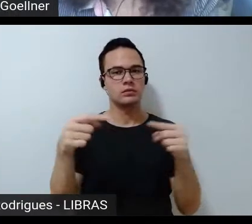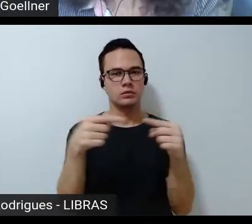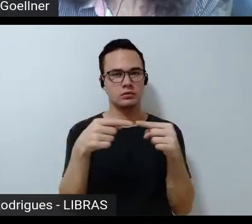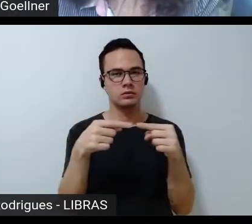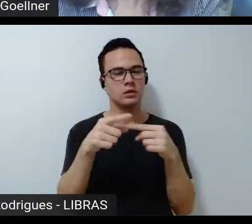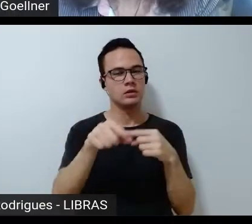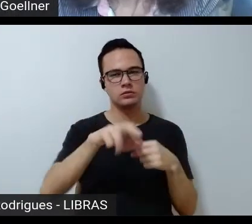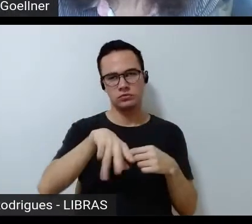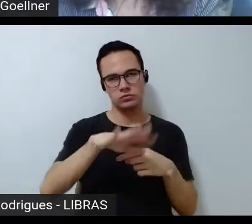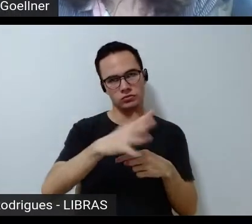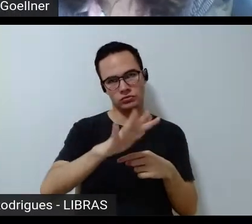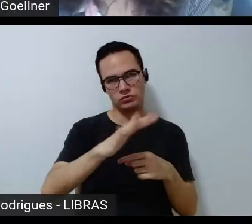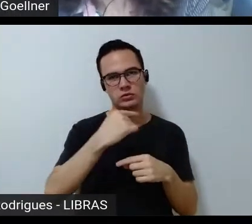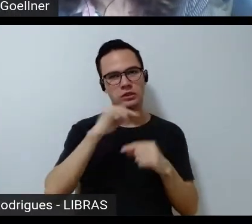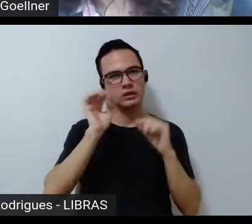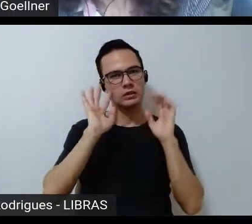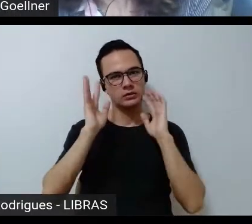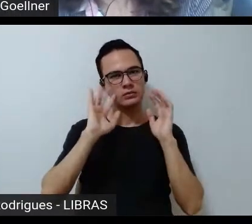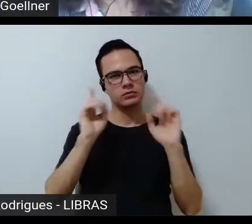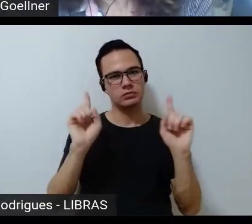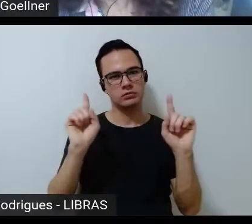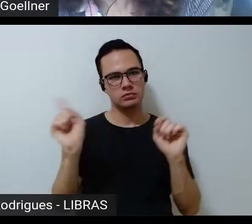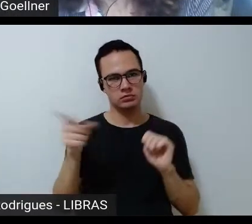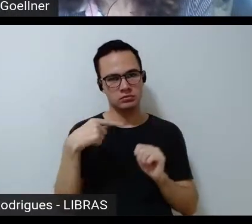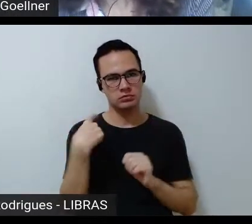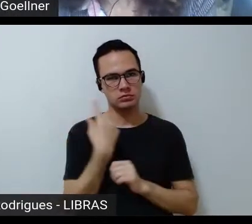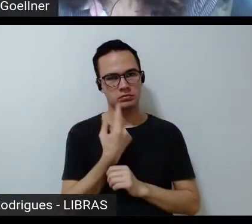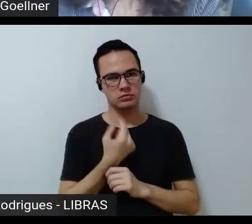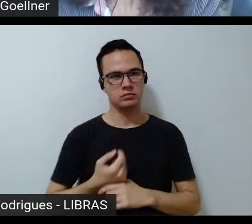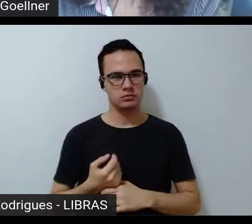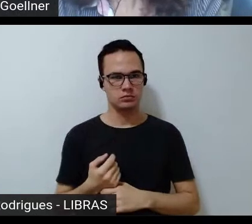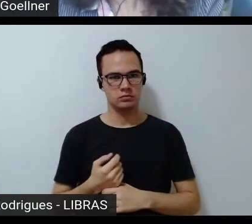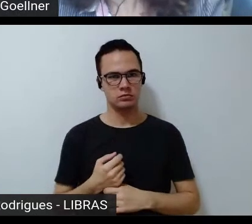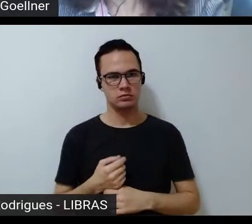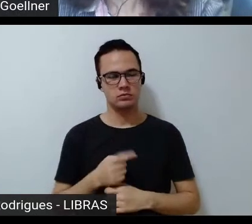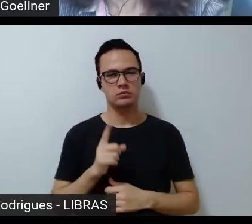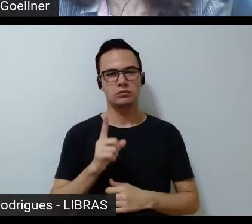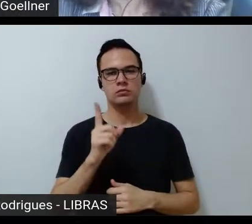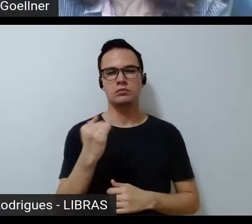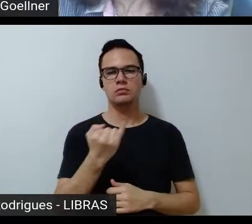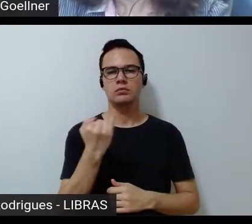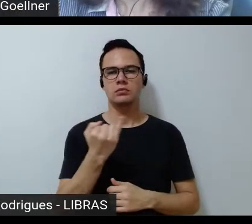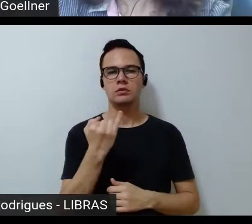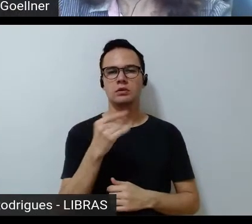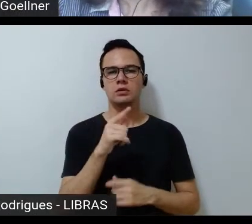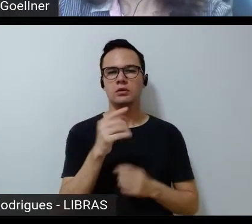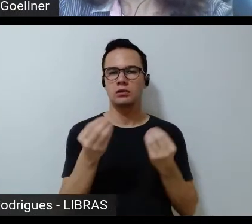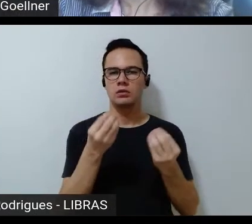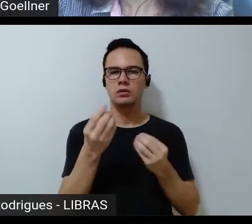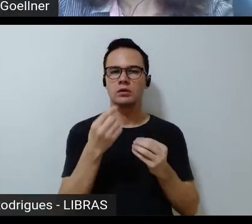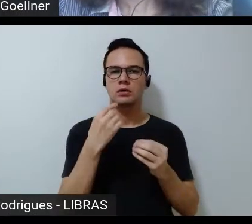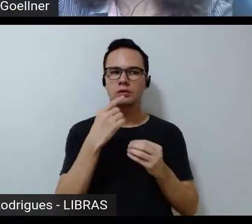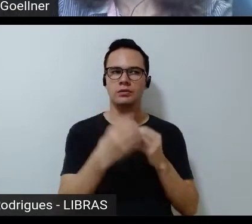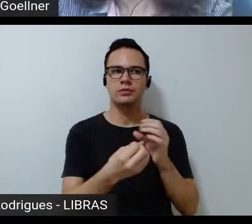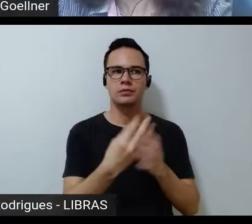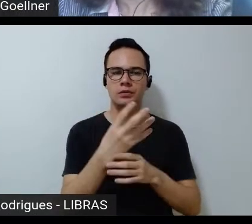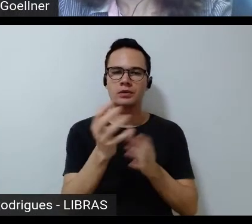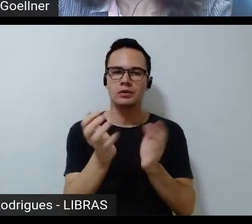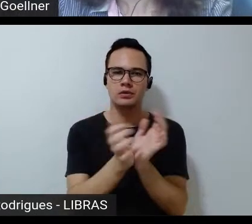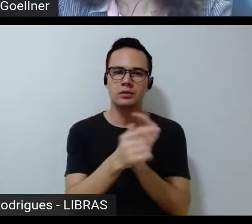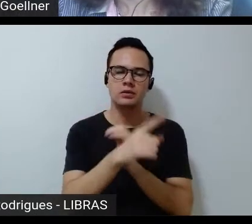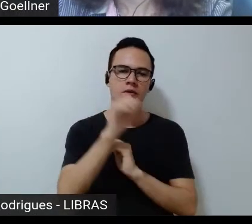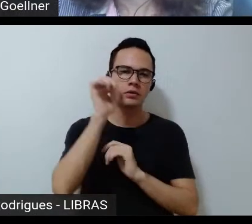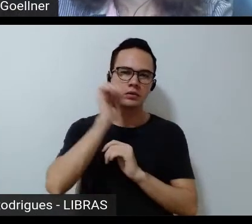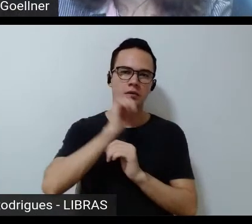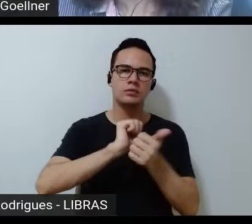tanto, mas dá para a gente pensar, é para nós, qual a importância e como favorecer a criação de associações de mulheres